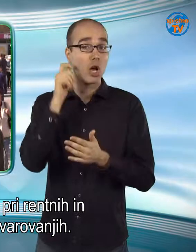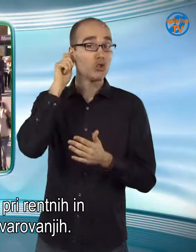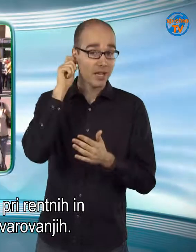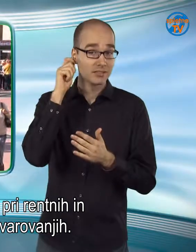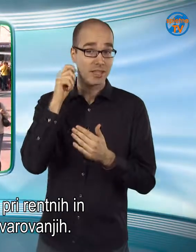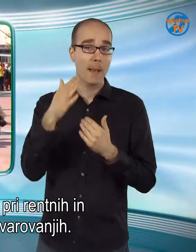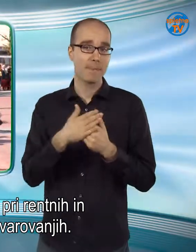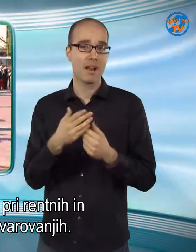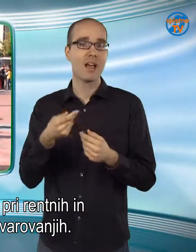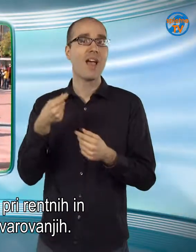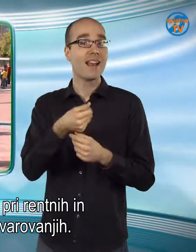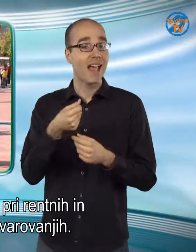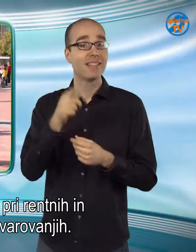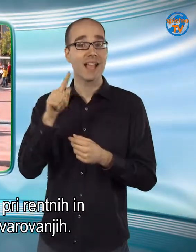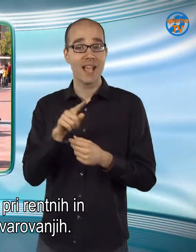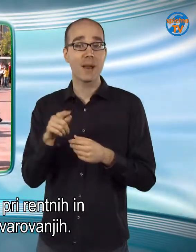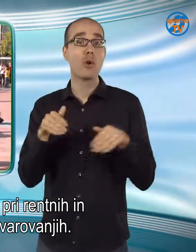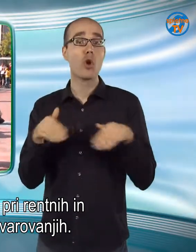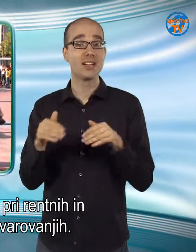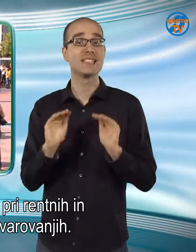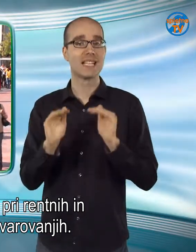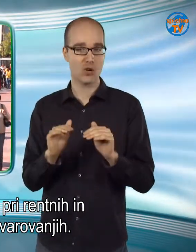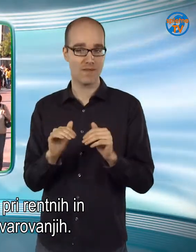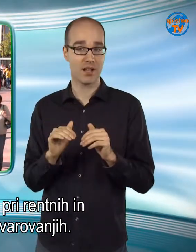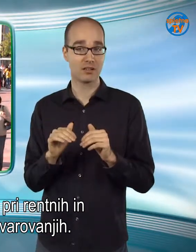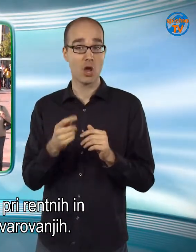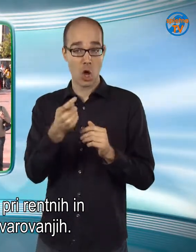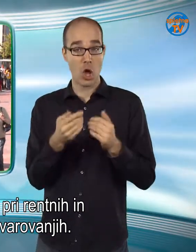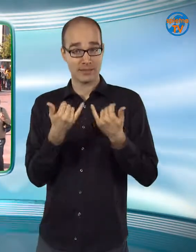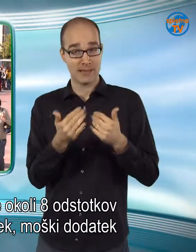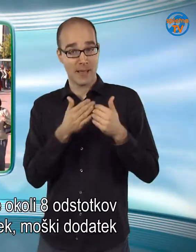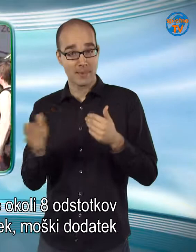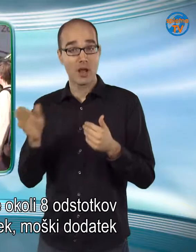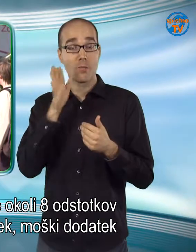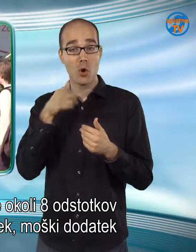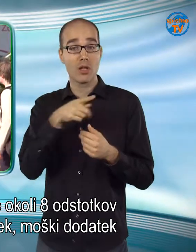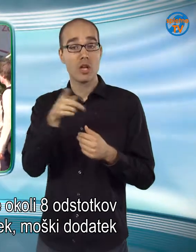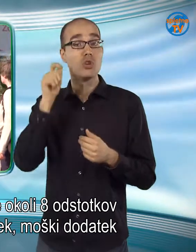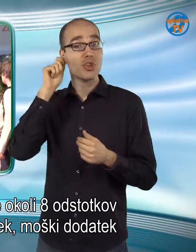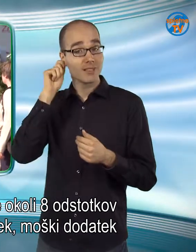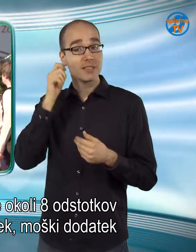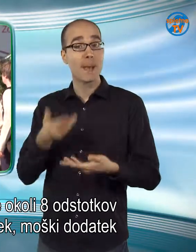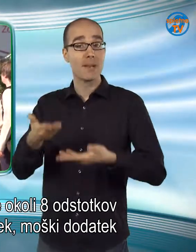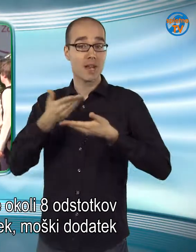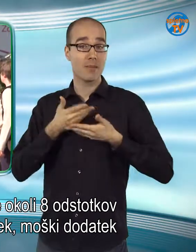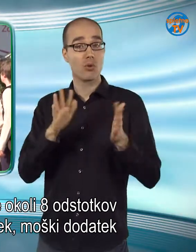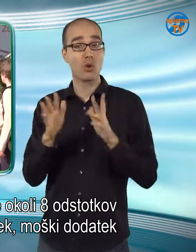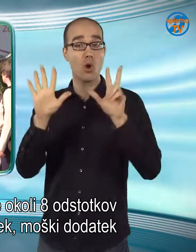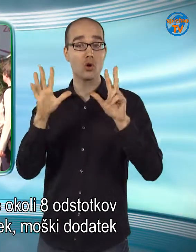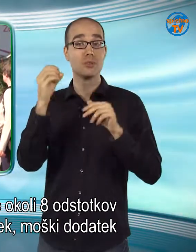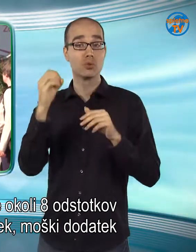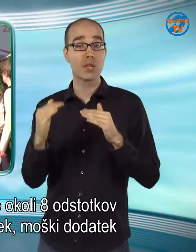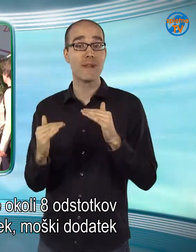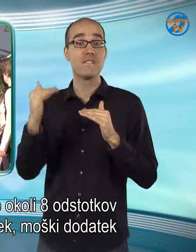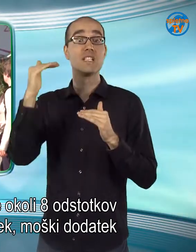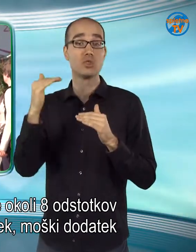rentnih in pokojninskih zavrovanjih. Od slej bodo prejemale okoli 8 odstotkov